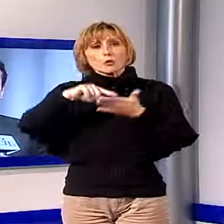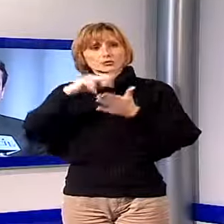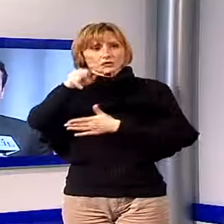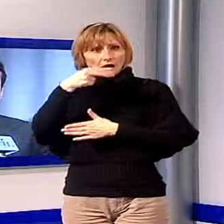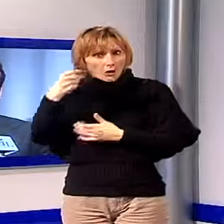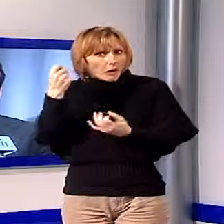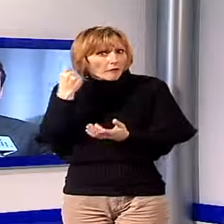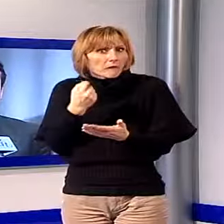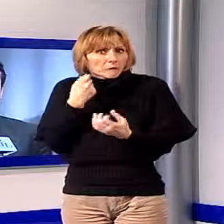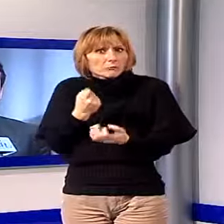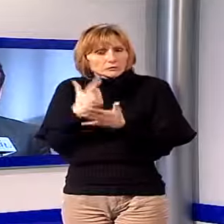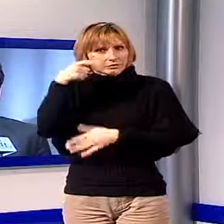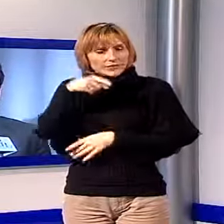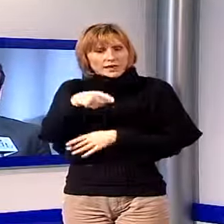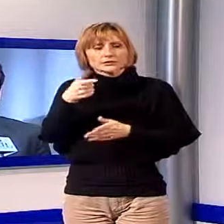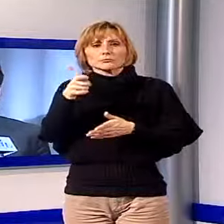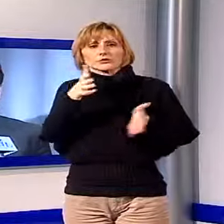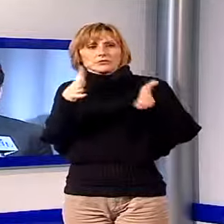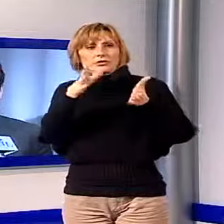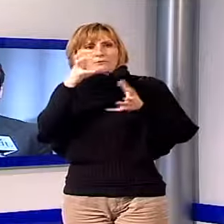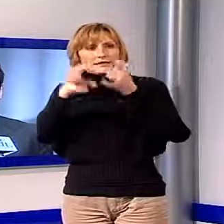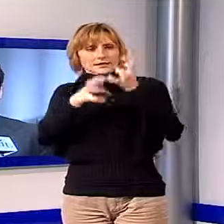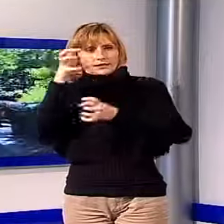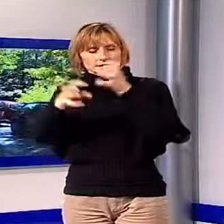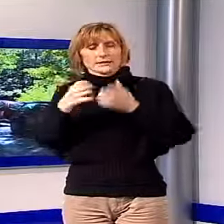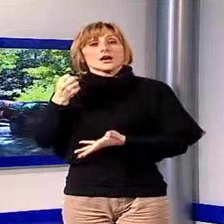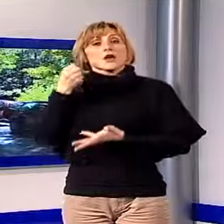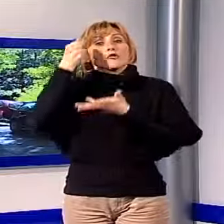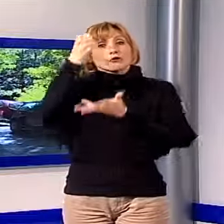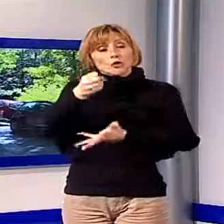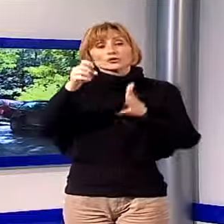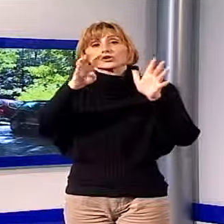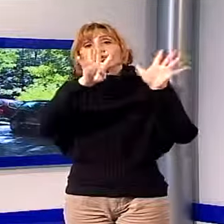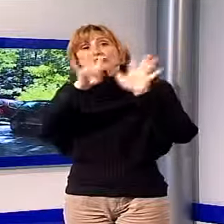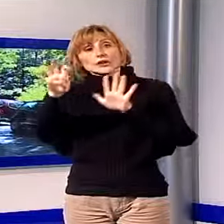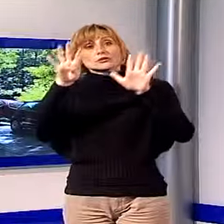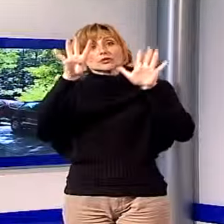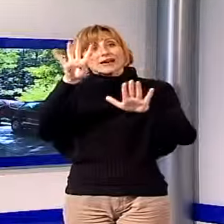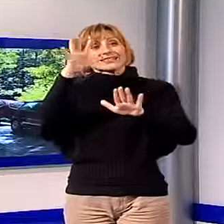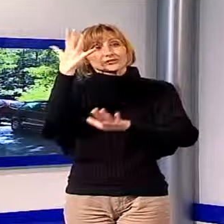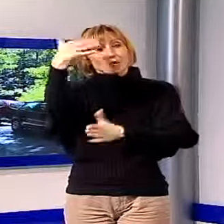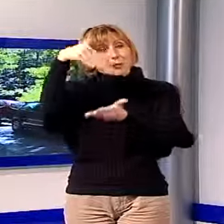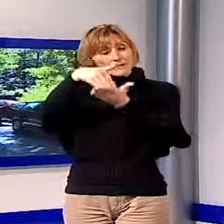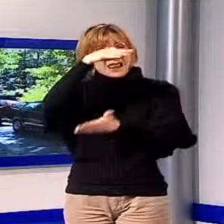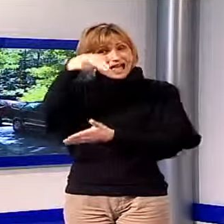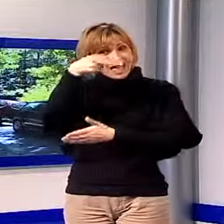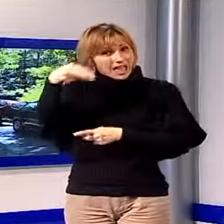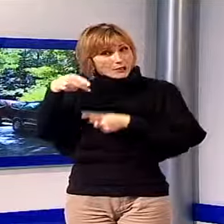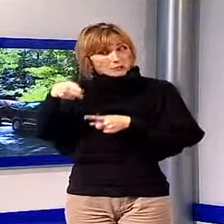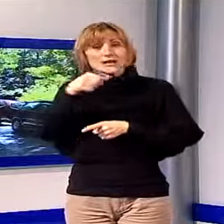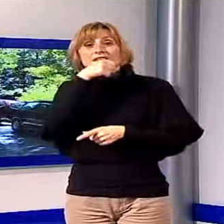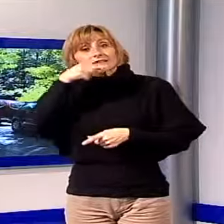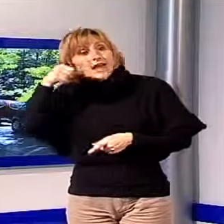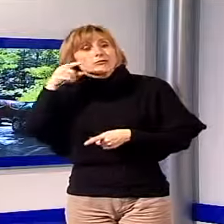di poco conto, visto i tempi che corrono. I fondi, per l'esattezza 995.000 euro, saranno utilizzati per